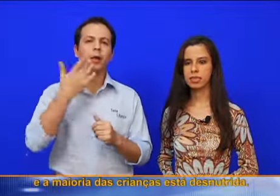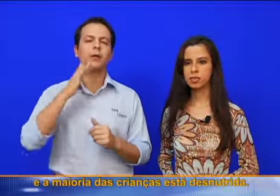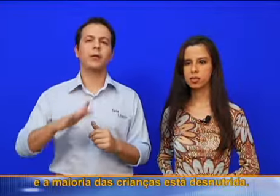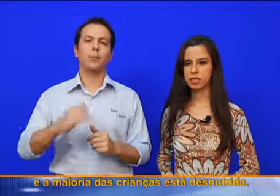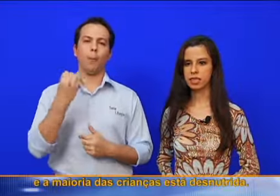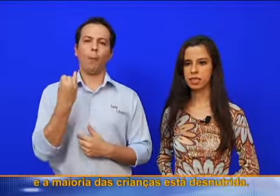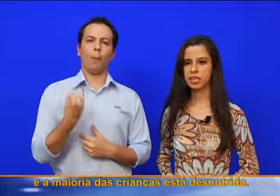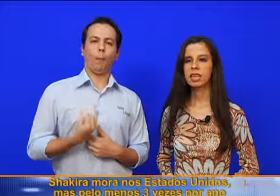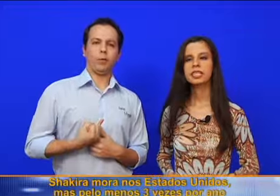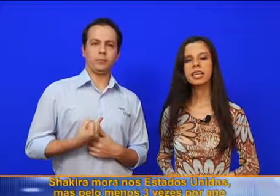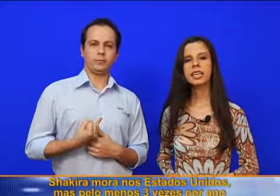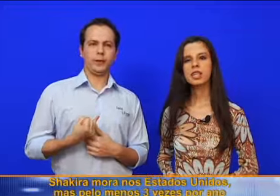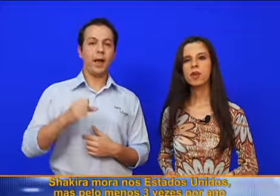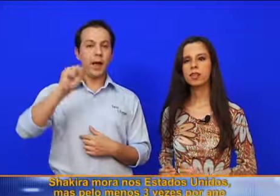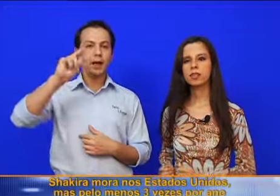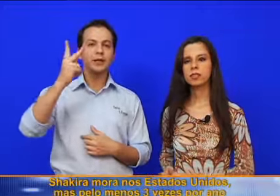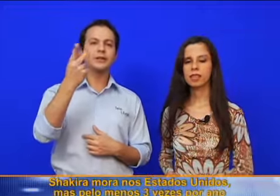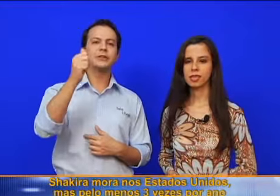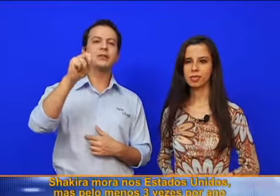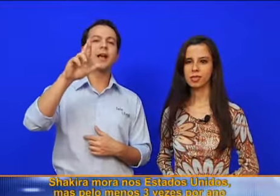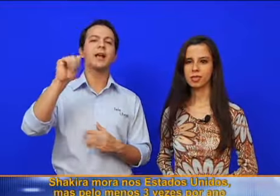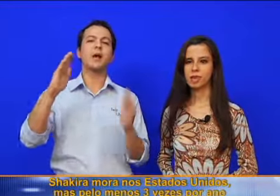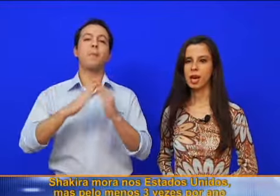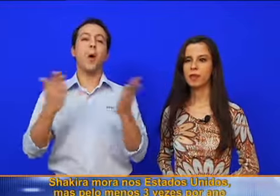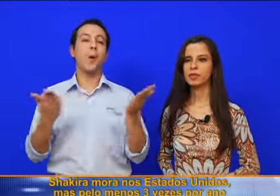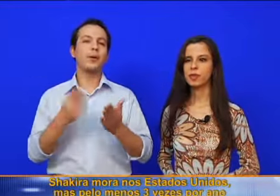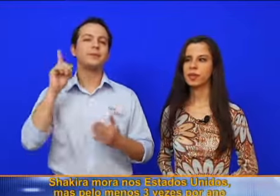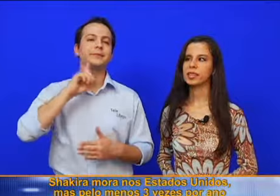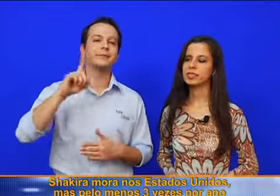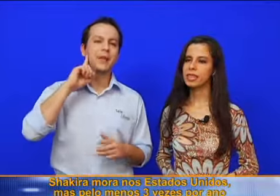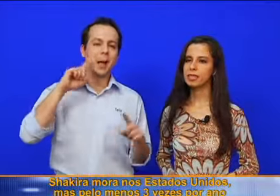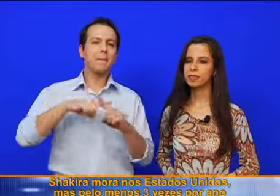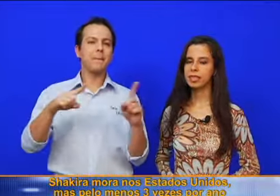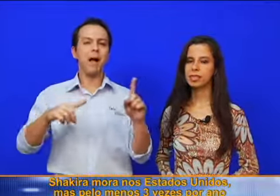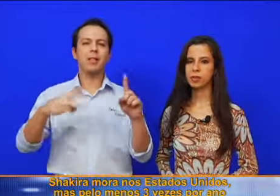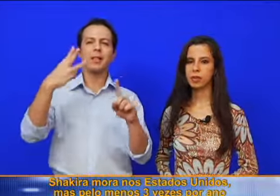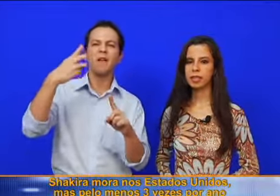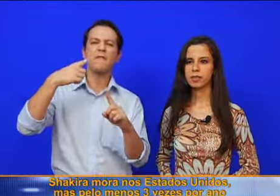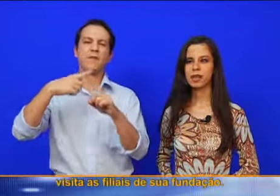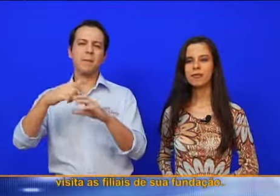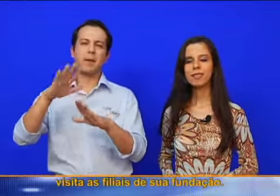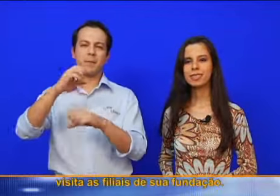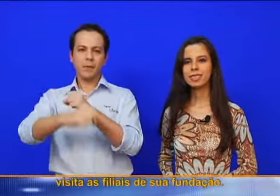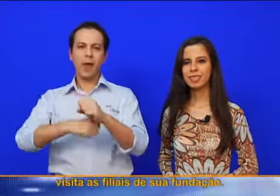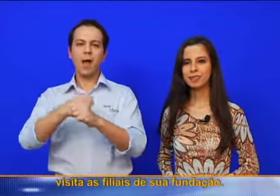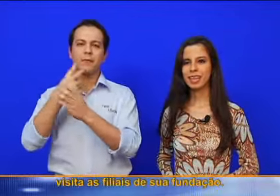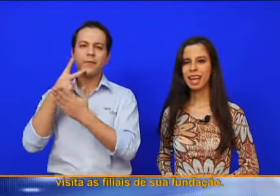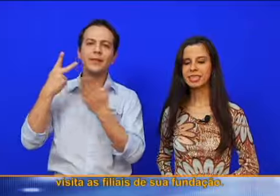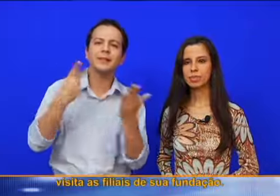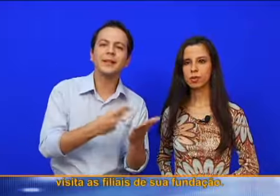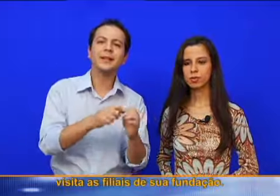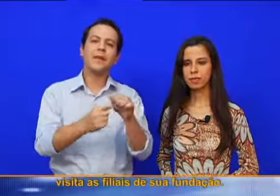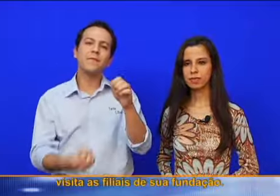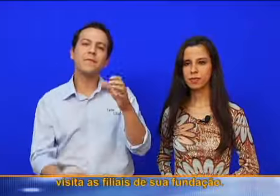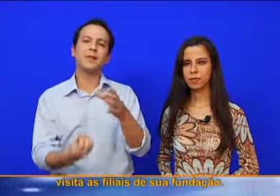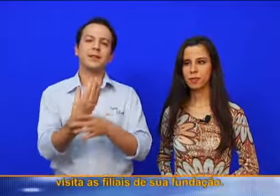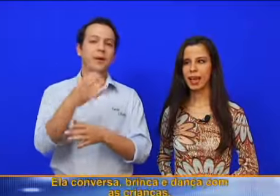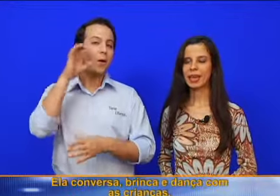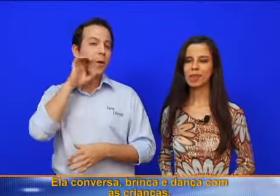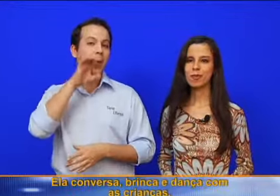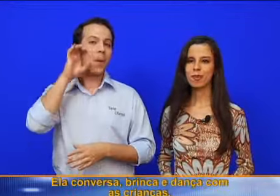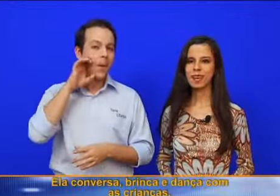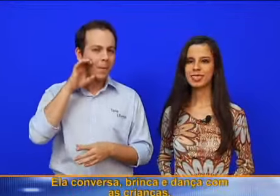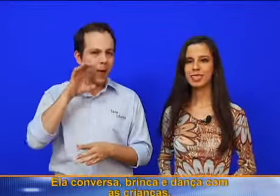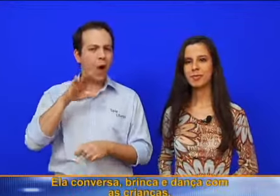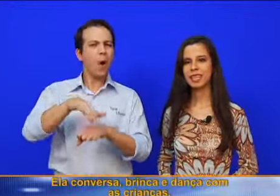está desnutrida. Shakira mora nos Estados Unidos, mas pelo menos três vezes por ano visita as filiais de sua fundação.